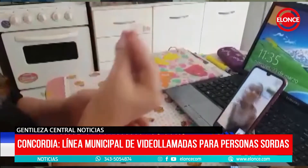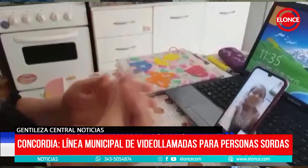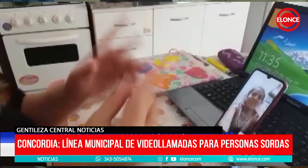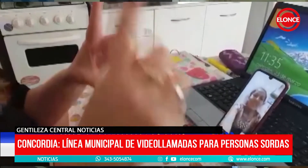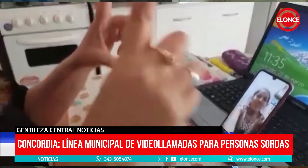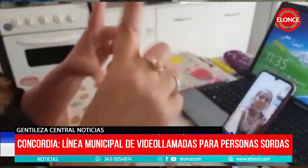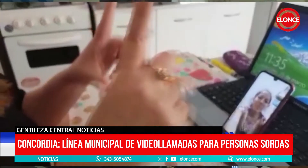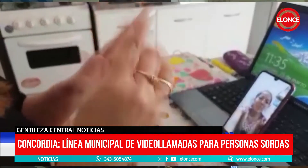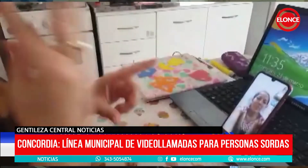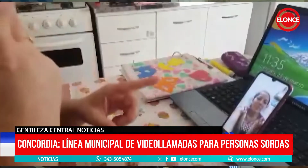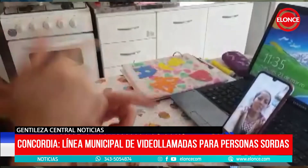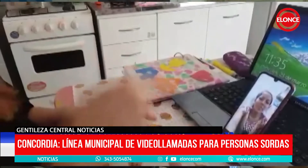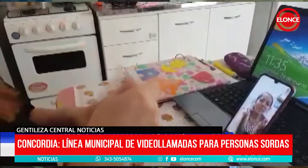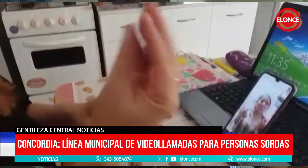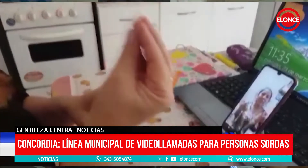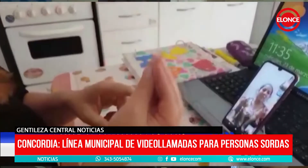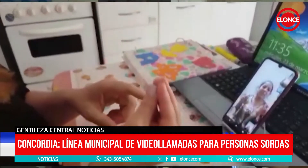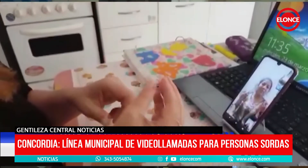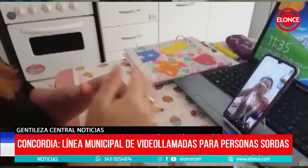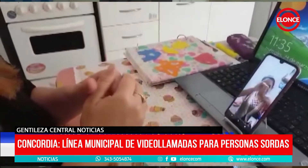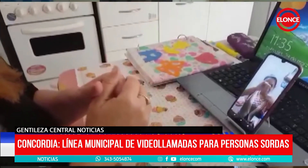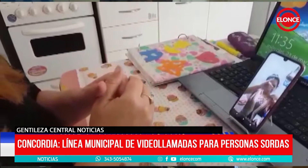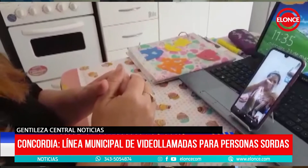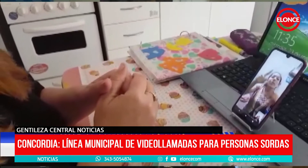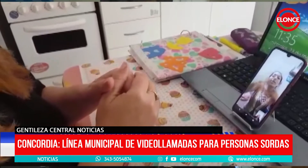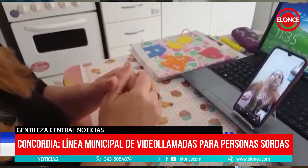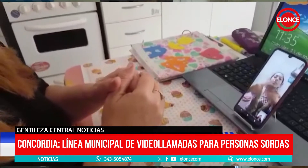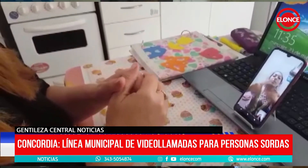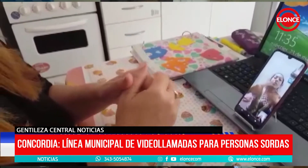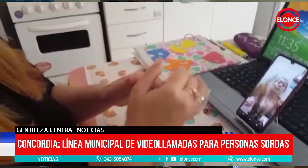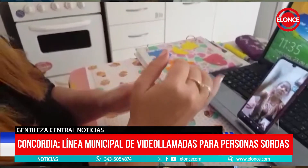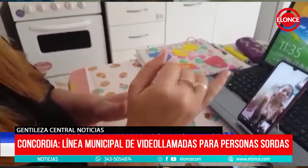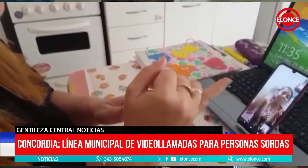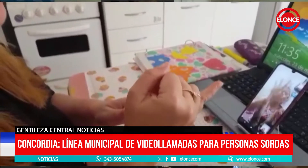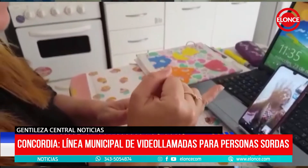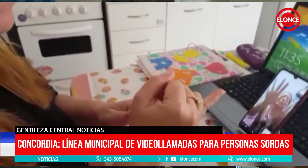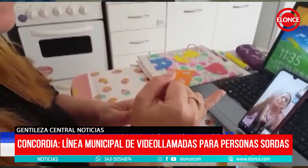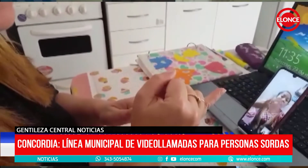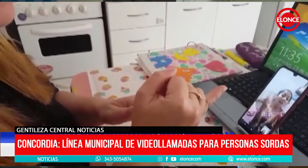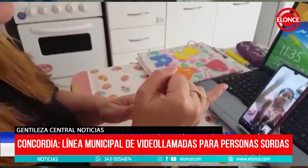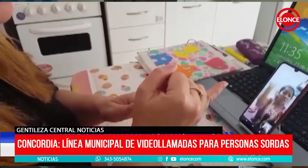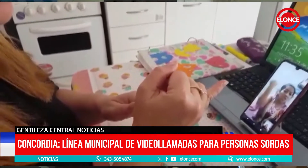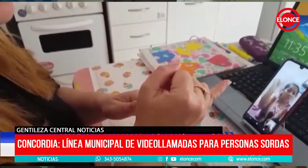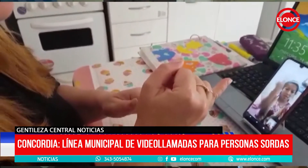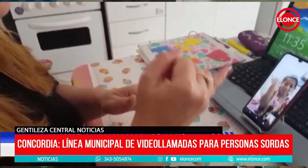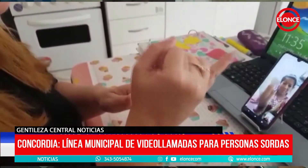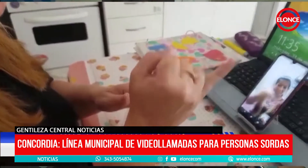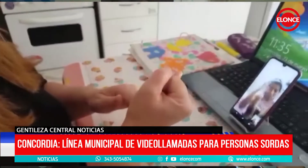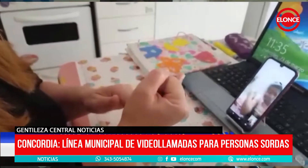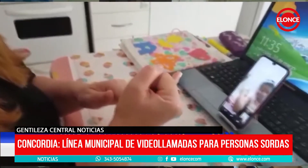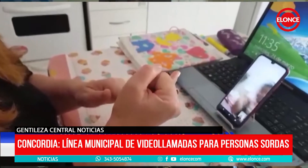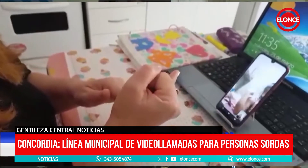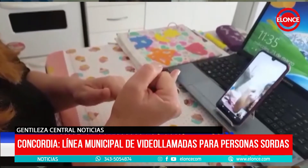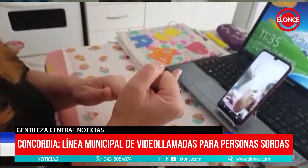obviamente las personas sordas se comunican por videollamadas. Así que ante cualquier urgencia, casos de urgencia, una